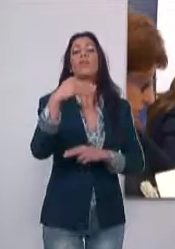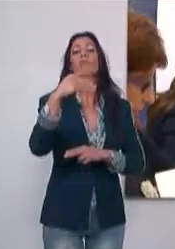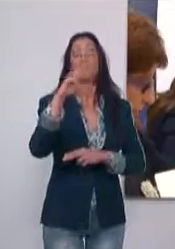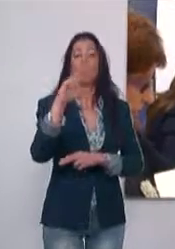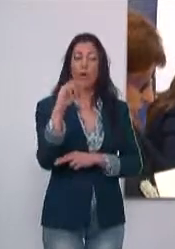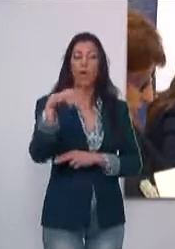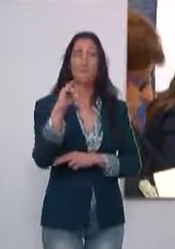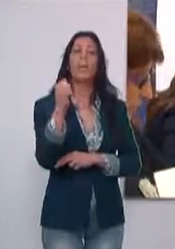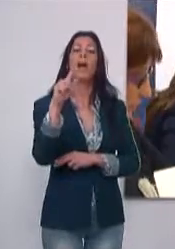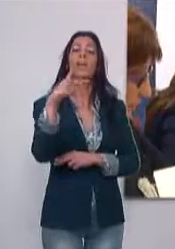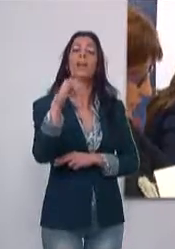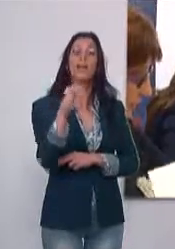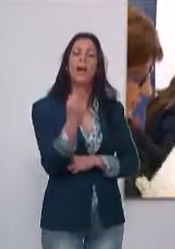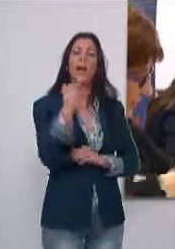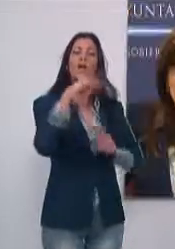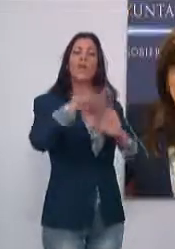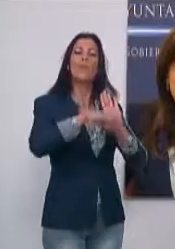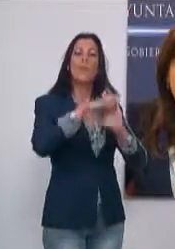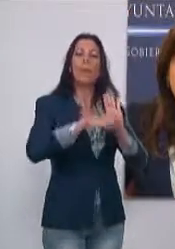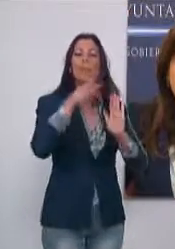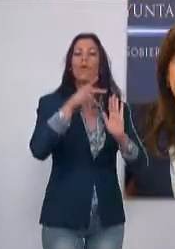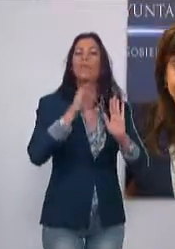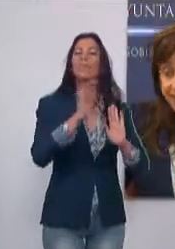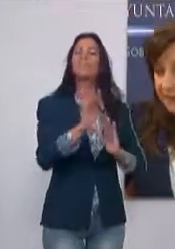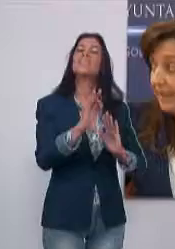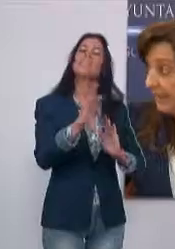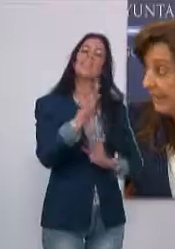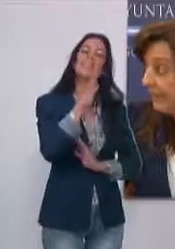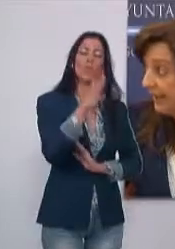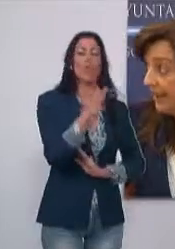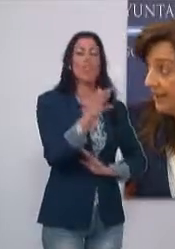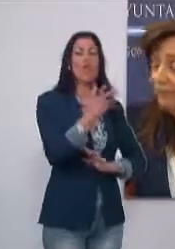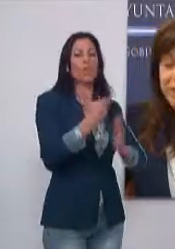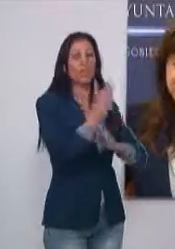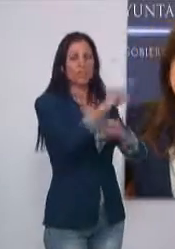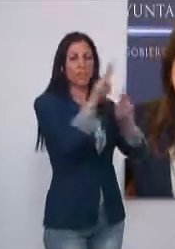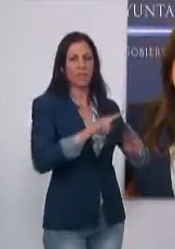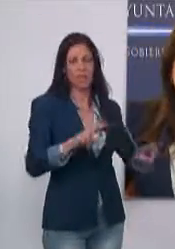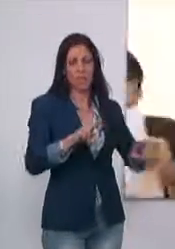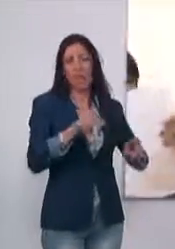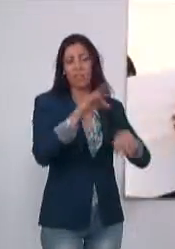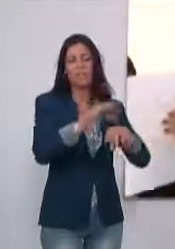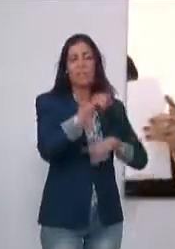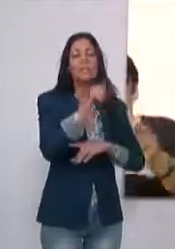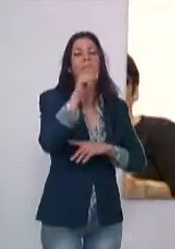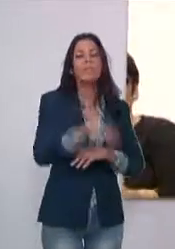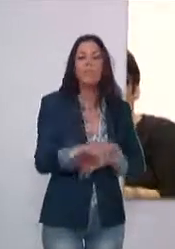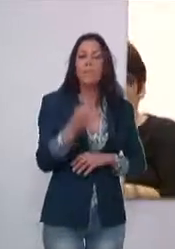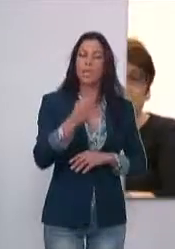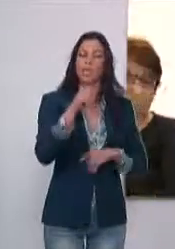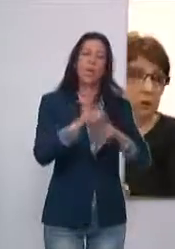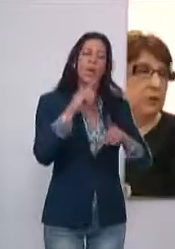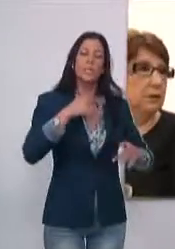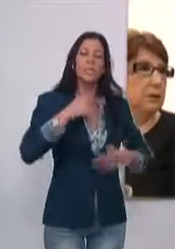Fibromialgia, han dado a conocer en la mañana de hoy el programa organizado en torno al Día Internacional de la Fibromialgia